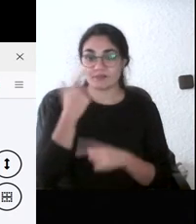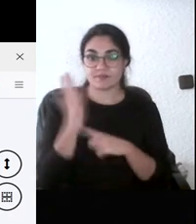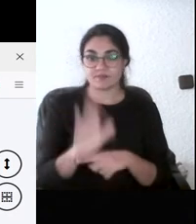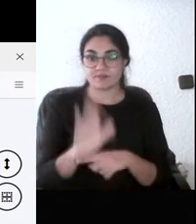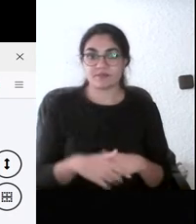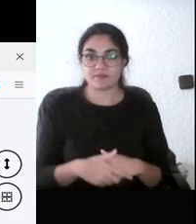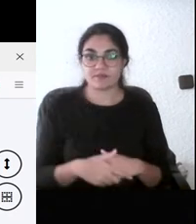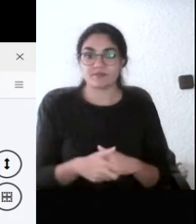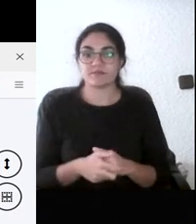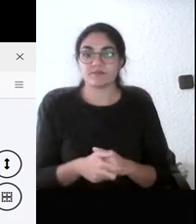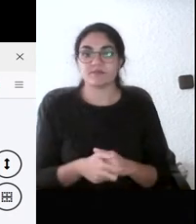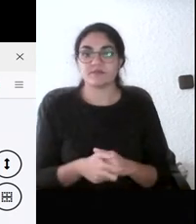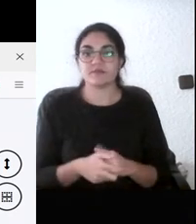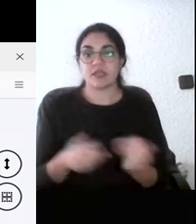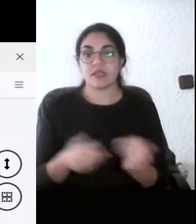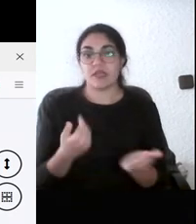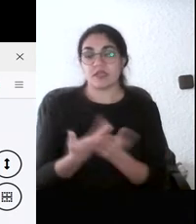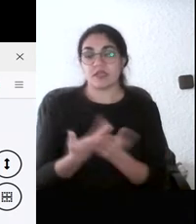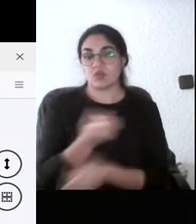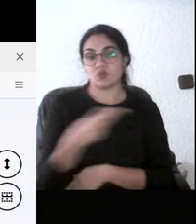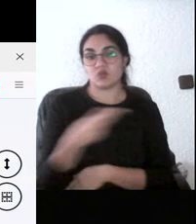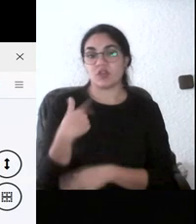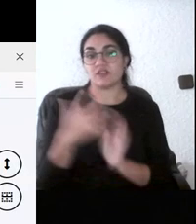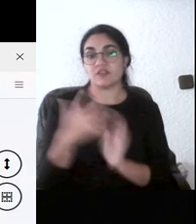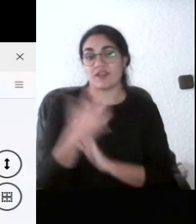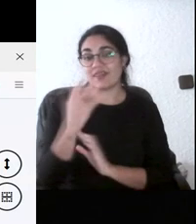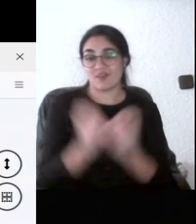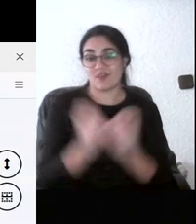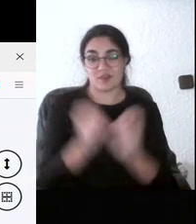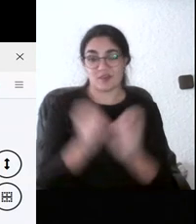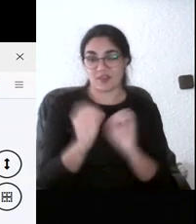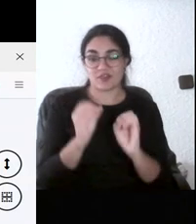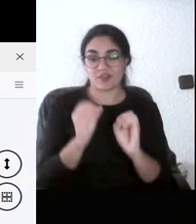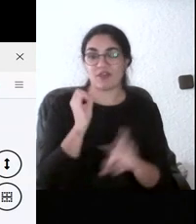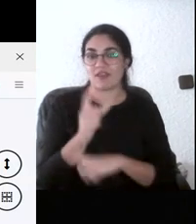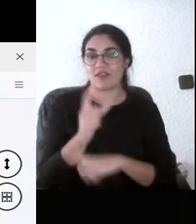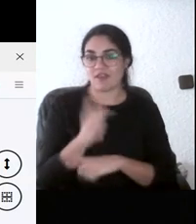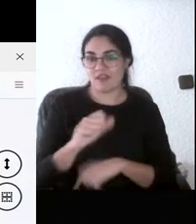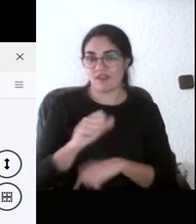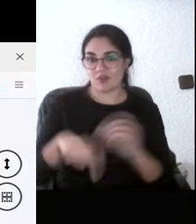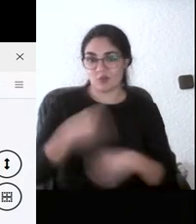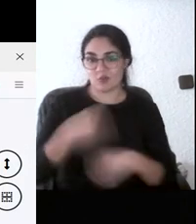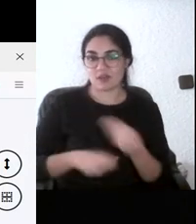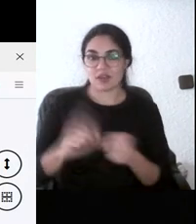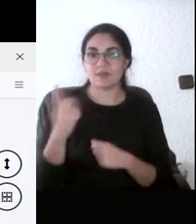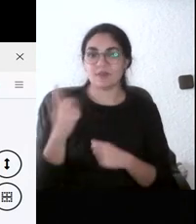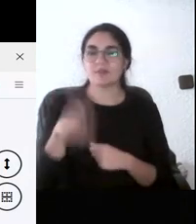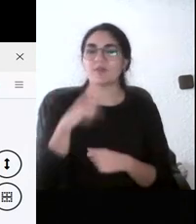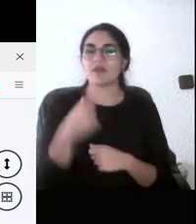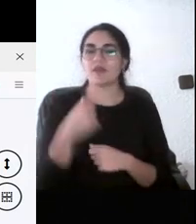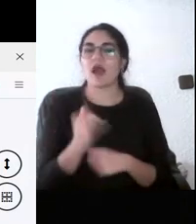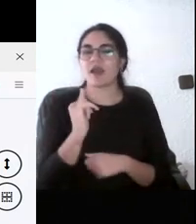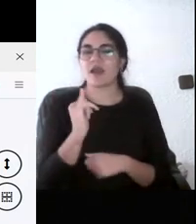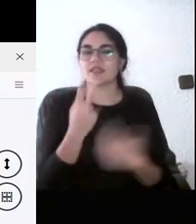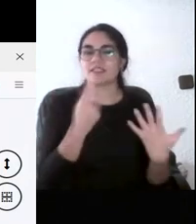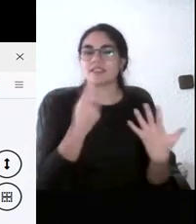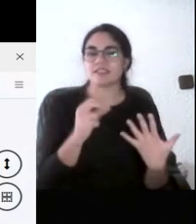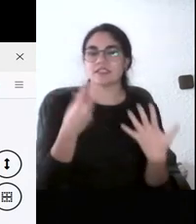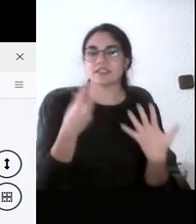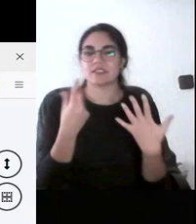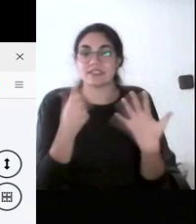los resultados pues tenemos ahí el 50 que es el más habitual pero sí que hay algunos 60 y 70 entonces